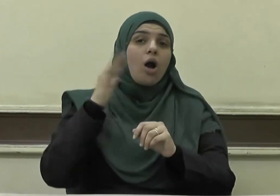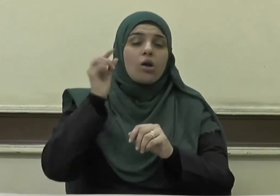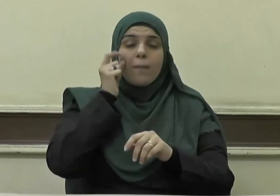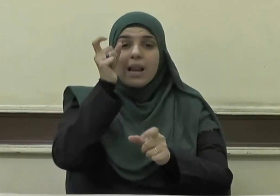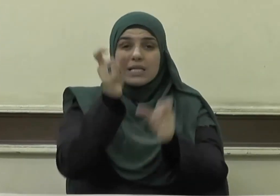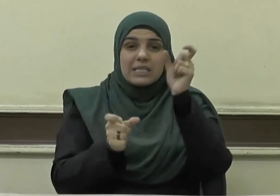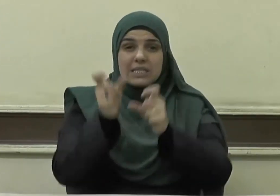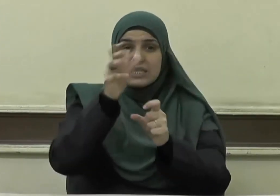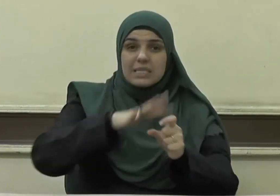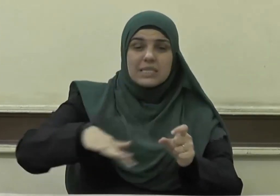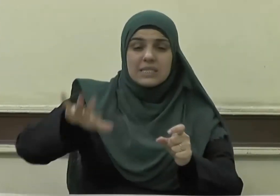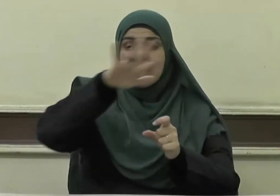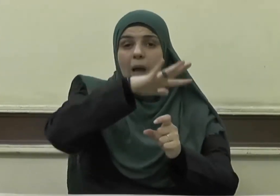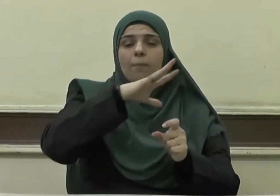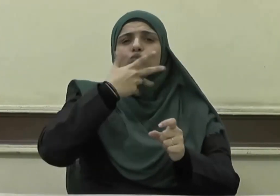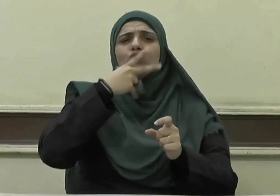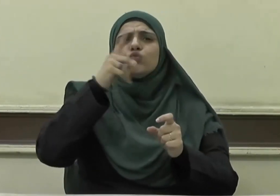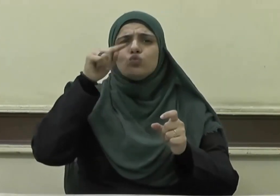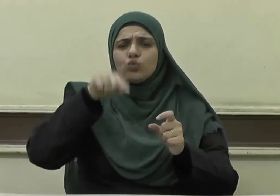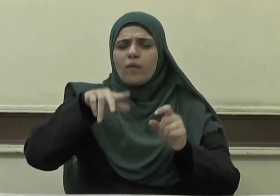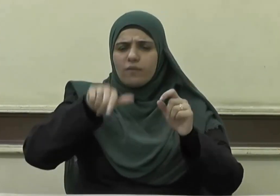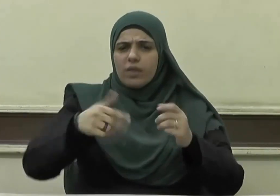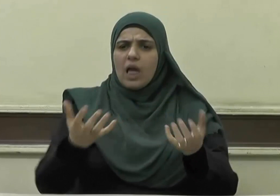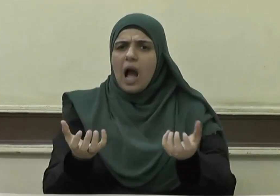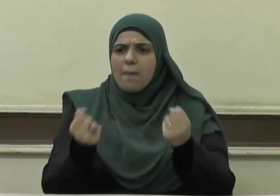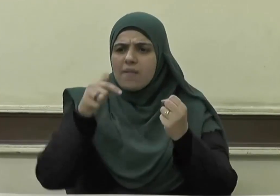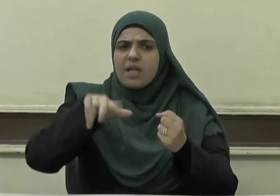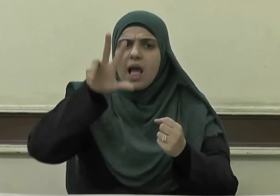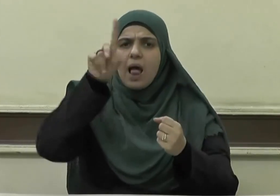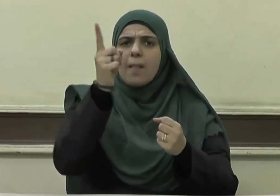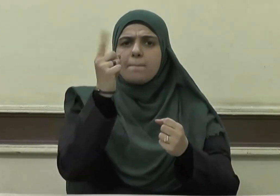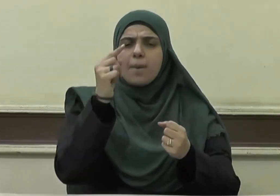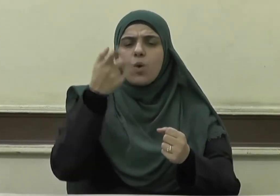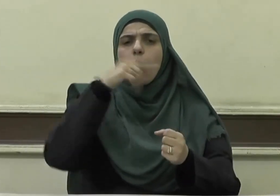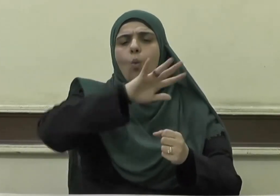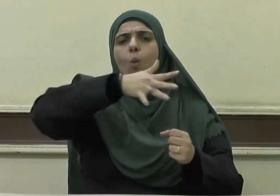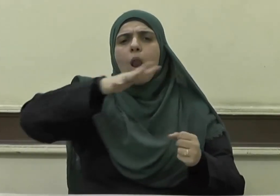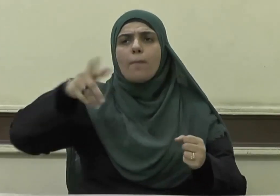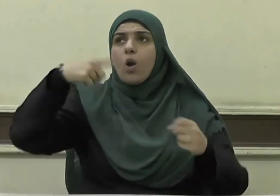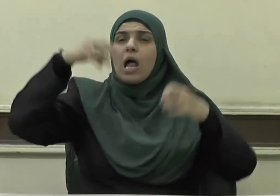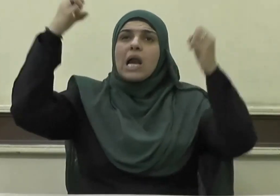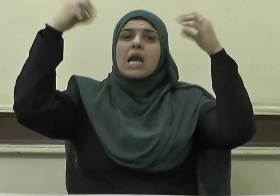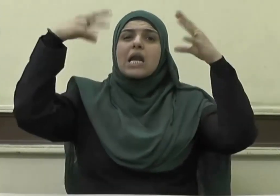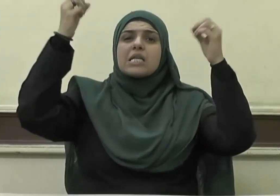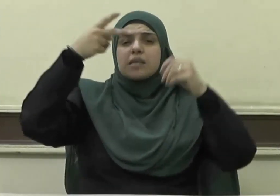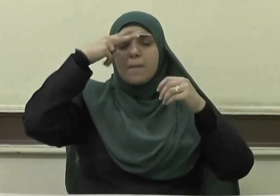وحملناهم في البر والبحر ورزقناهم من الطيبات